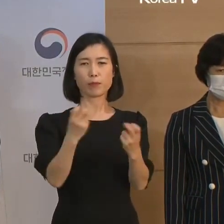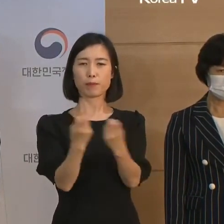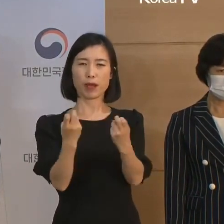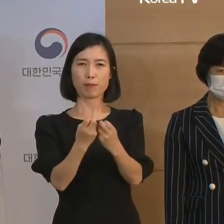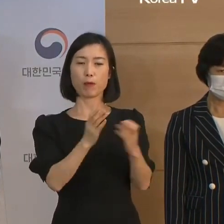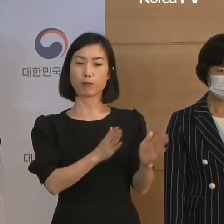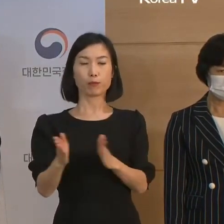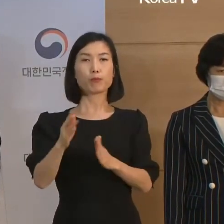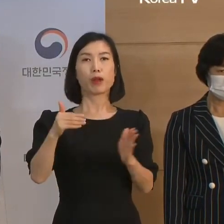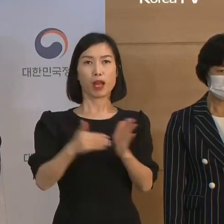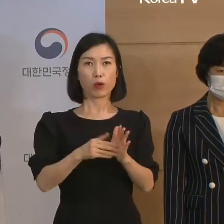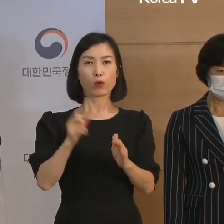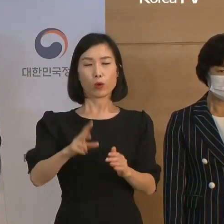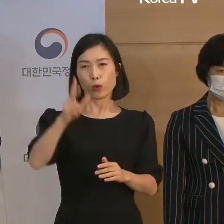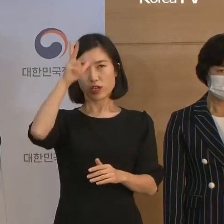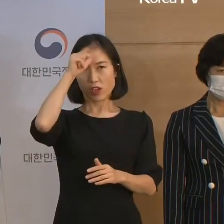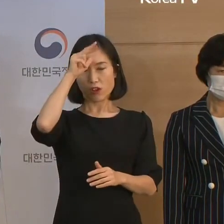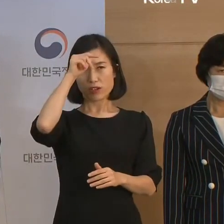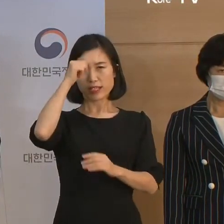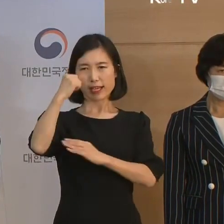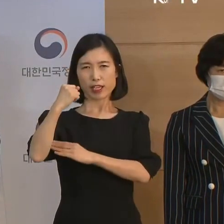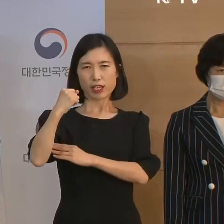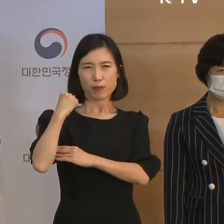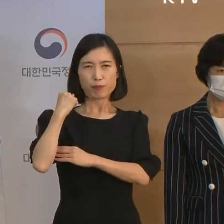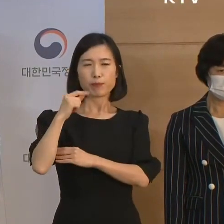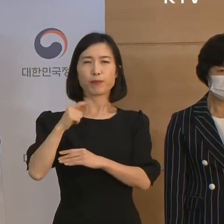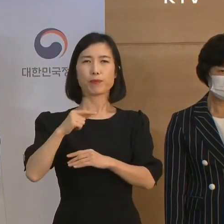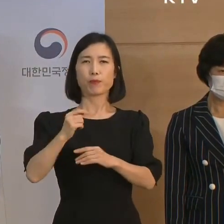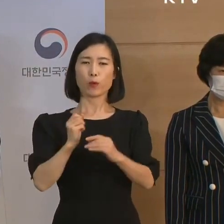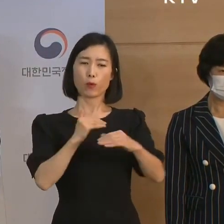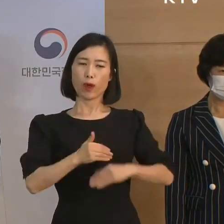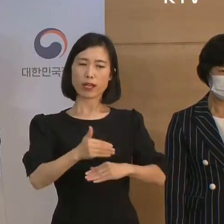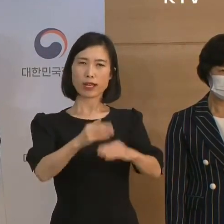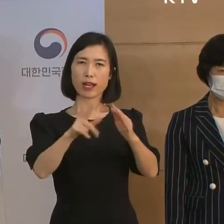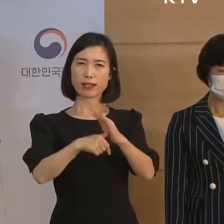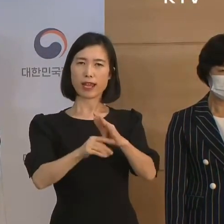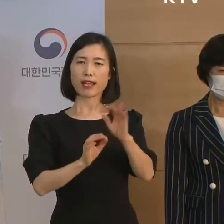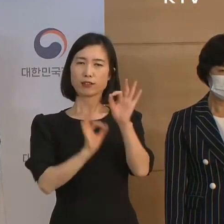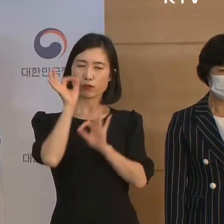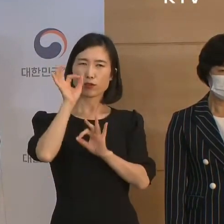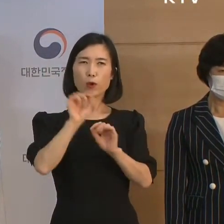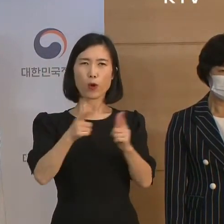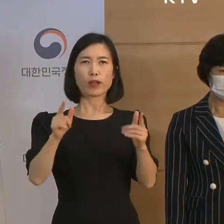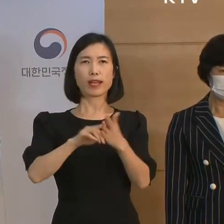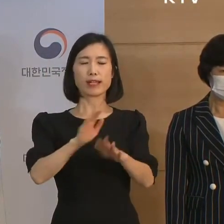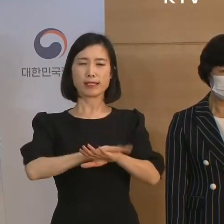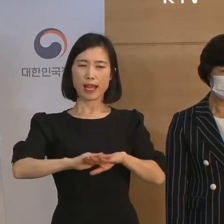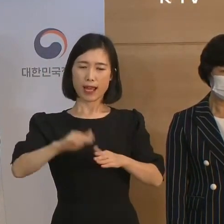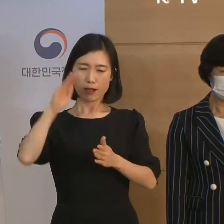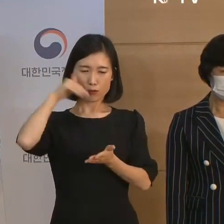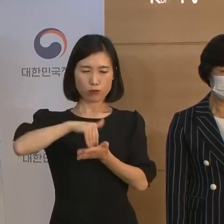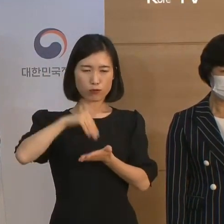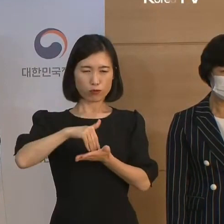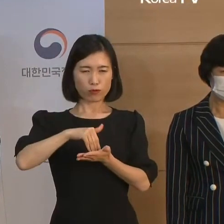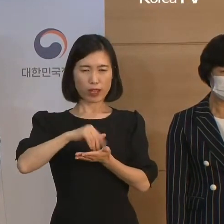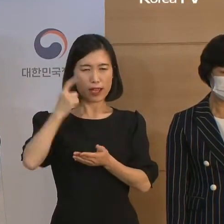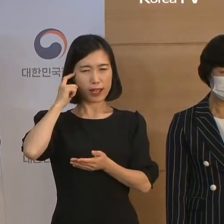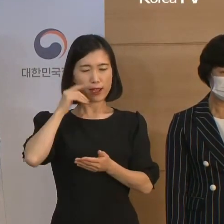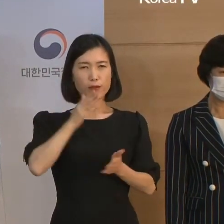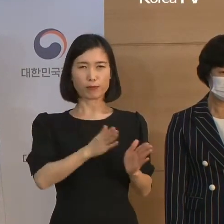마련하고 경찰 공권력 행사 과정의 가호에 대하여 성찰한 바 있습니다.